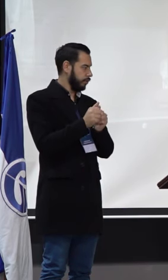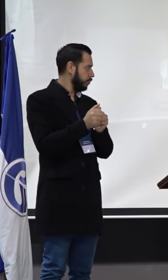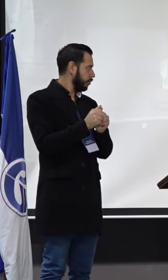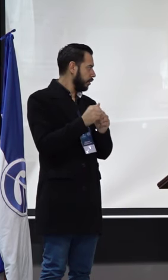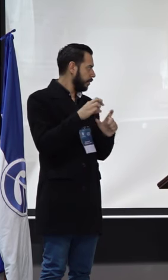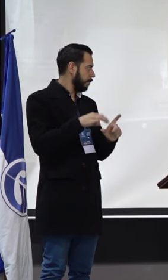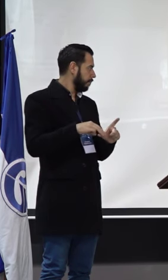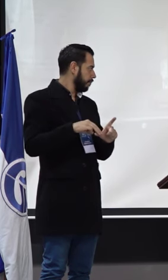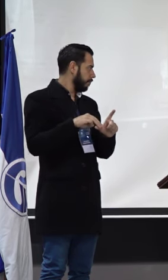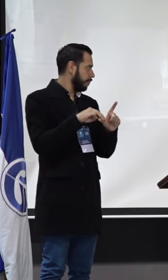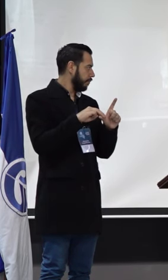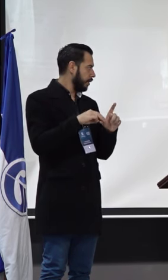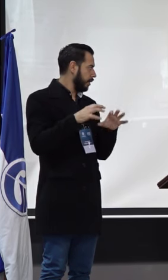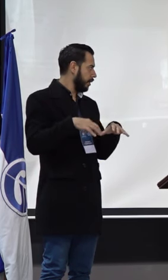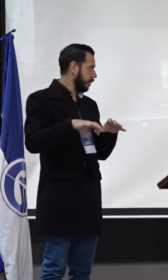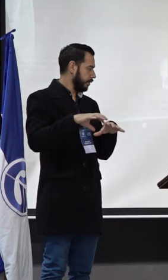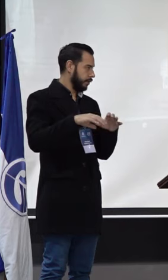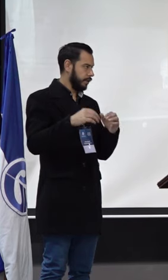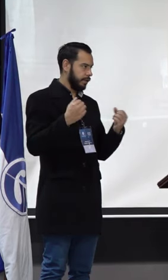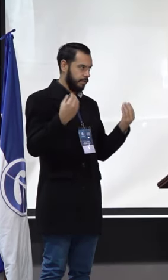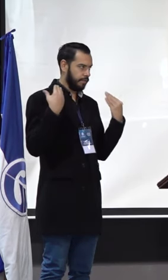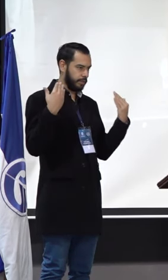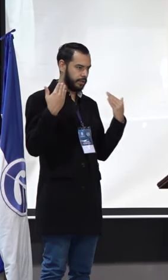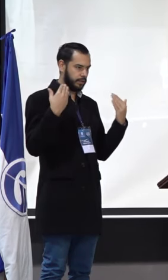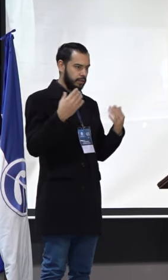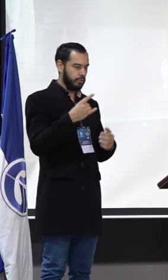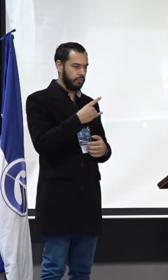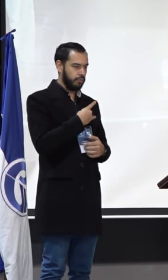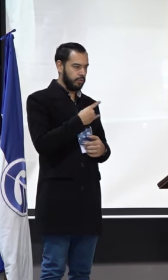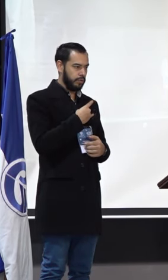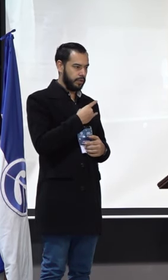en actividad física y salud en la Universidad del Rosario.